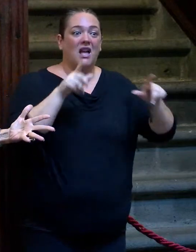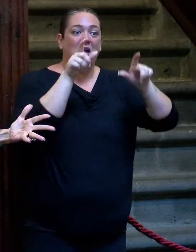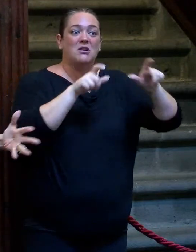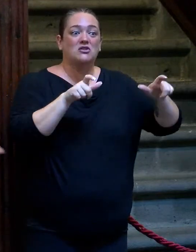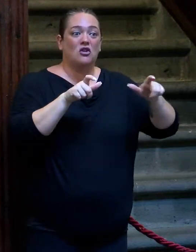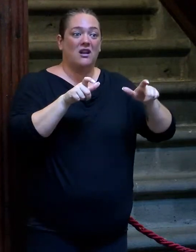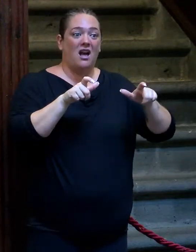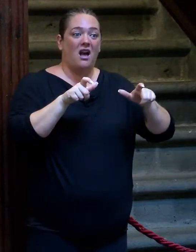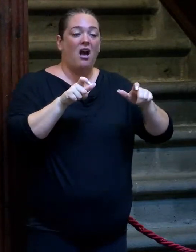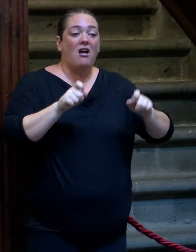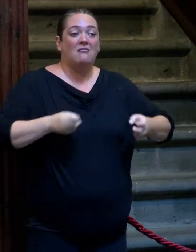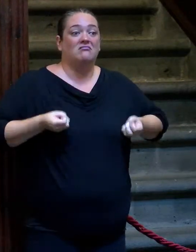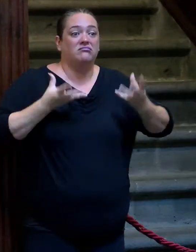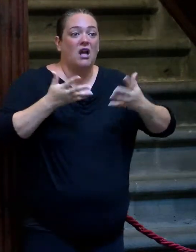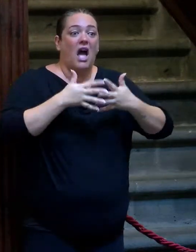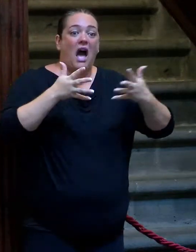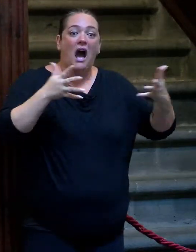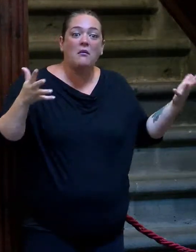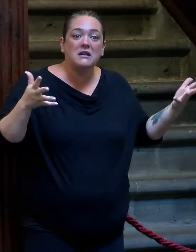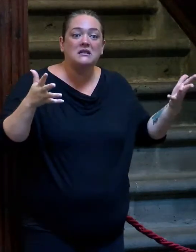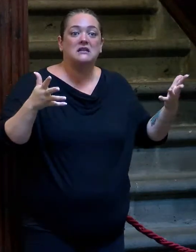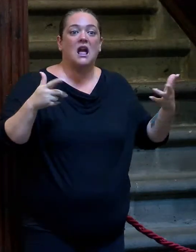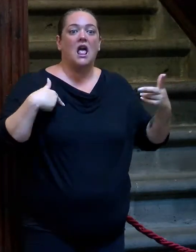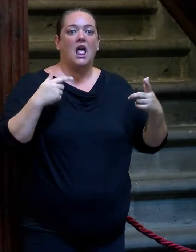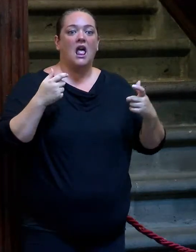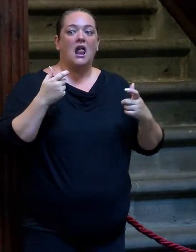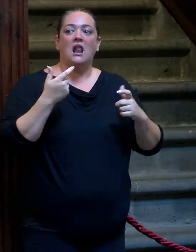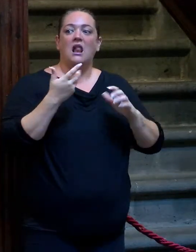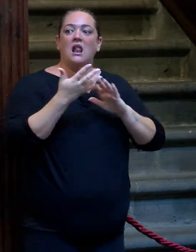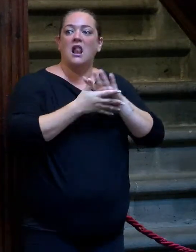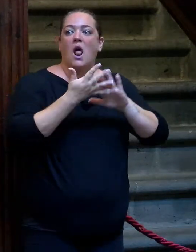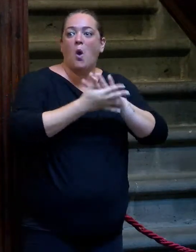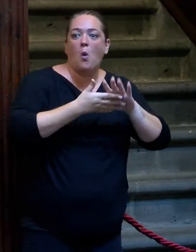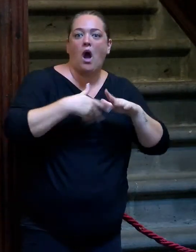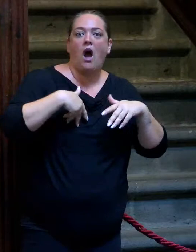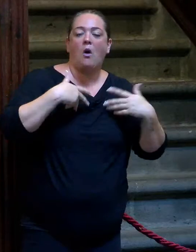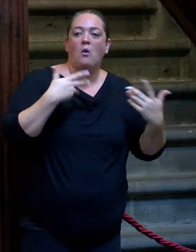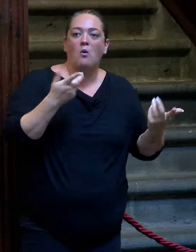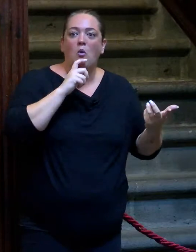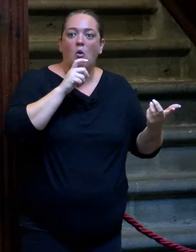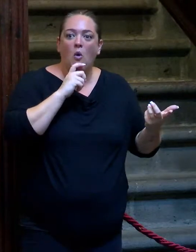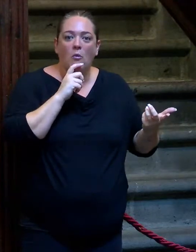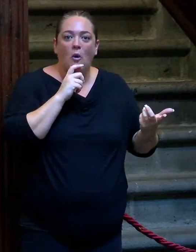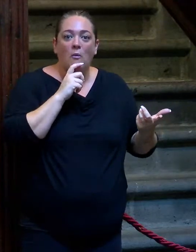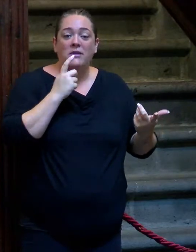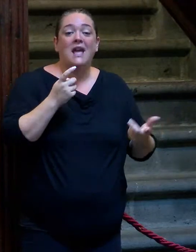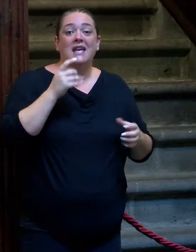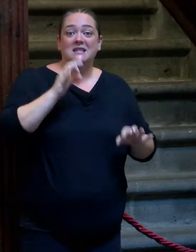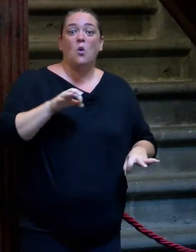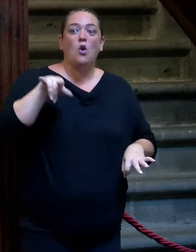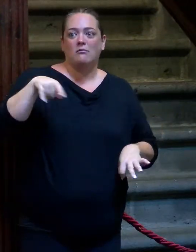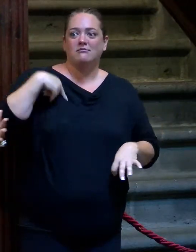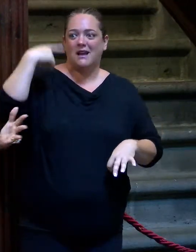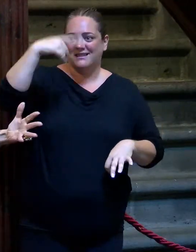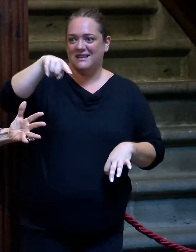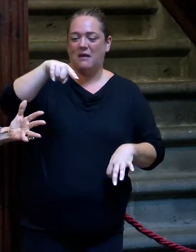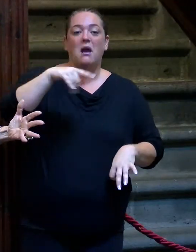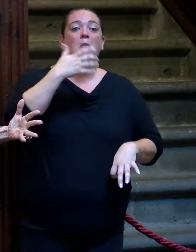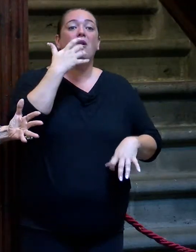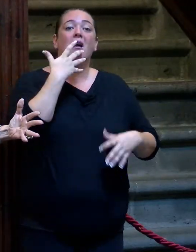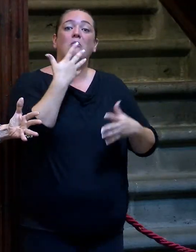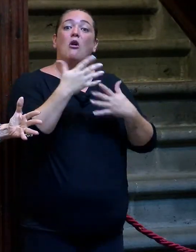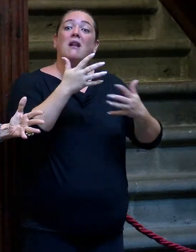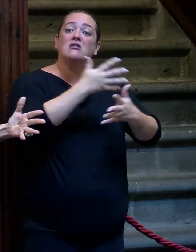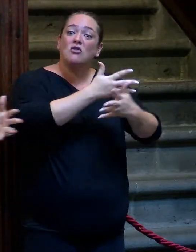de abierse, yo seguramente que no sé cuál es el lenguaje de los signos y demás, pero yo estoy segura, ella seguramente que se lo sabe, que cuando